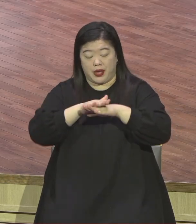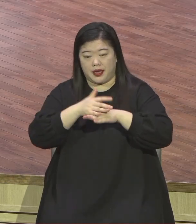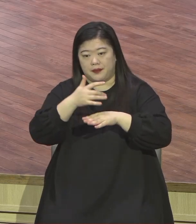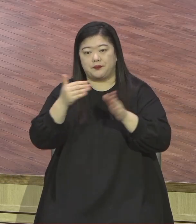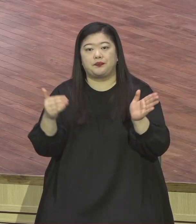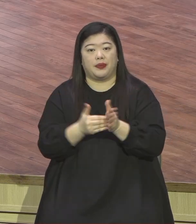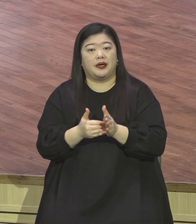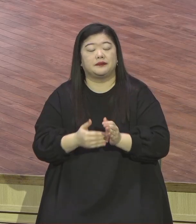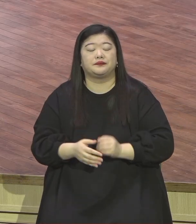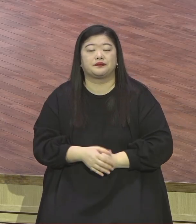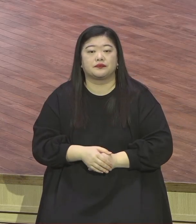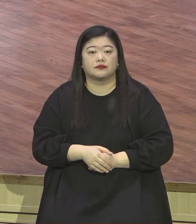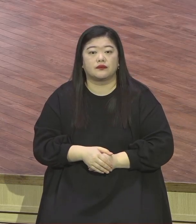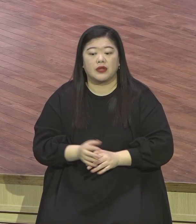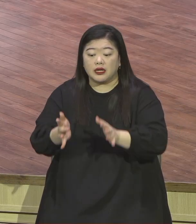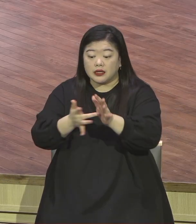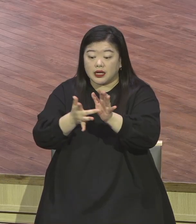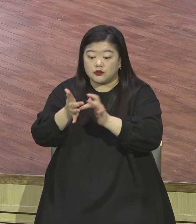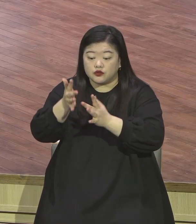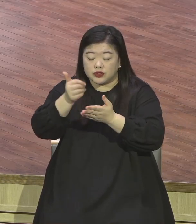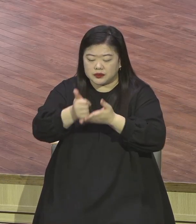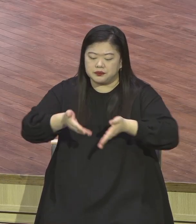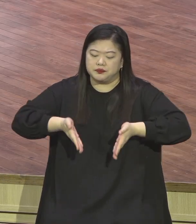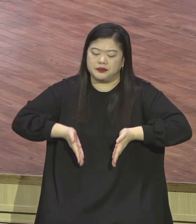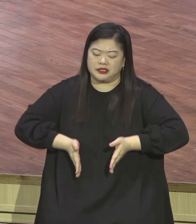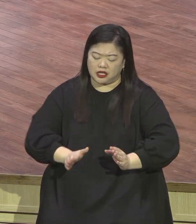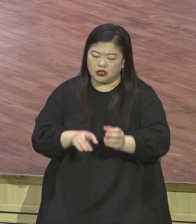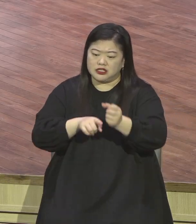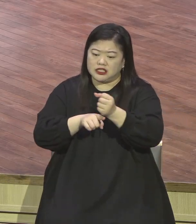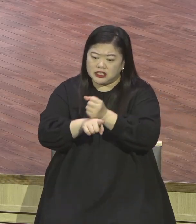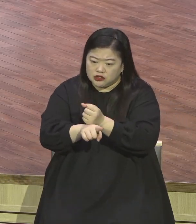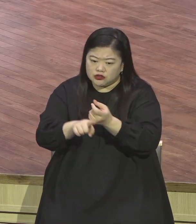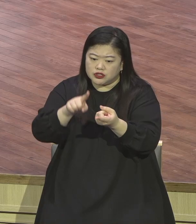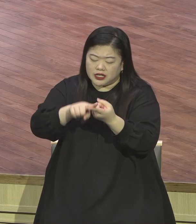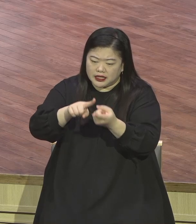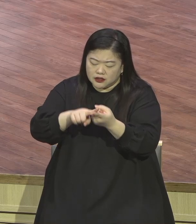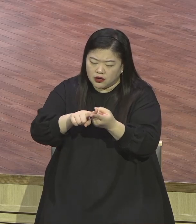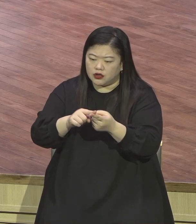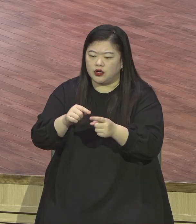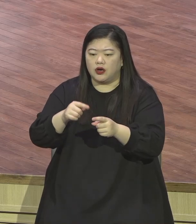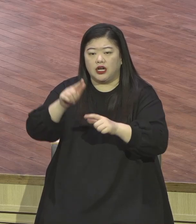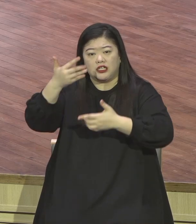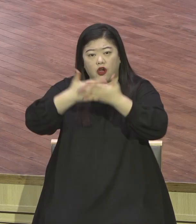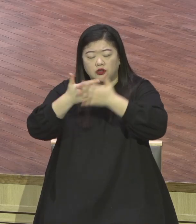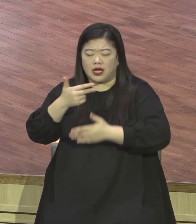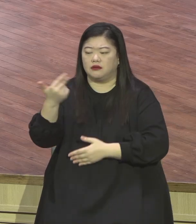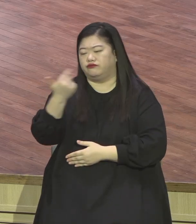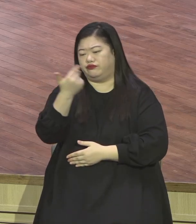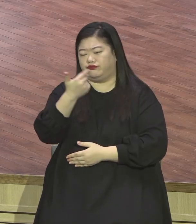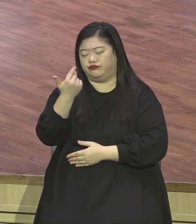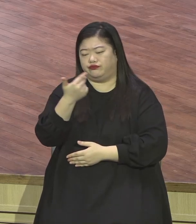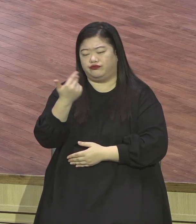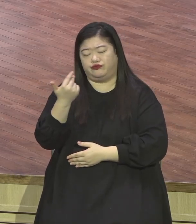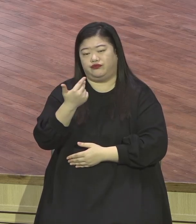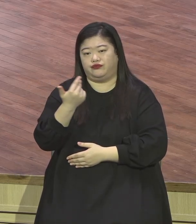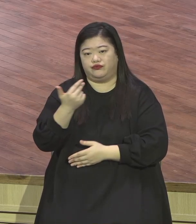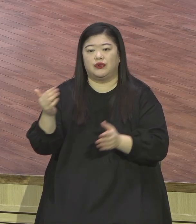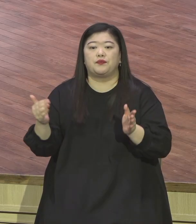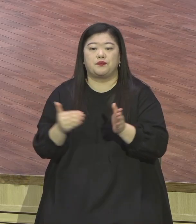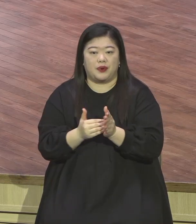본질에 대해서 그렇게 촬영을 해서 보내주시면 자신들이 꼭 기억하고 그렇게 가긴 하겠다는 요청이